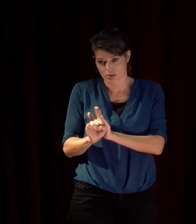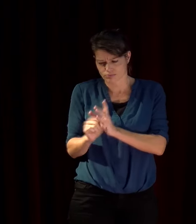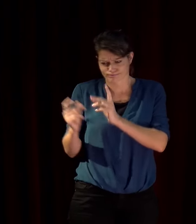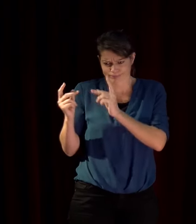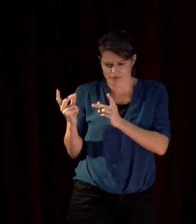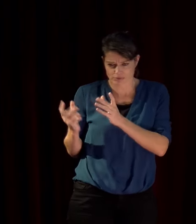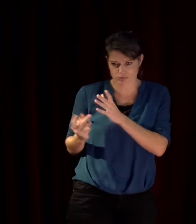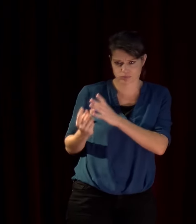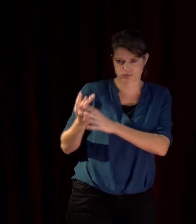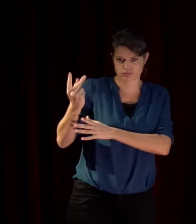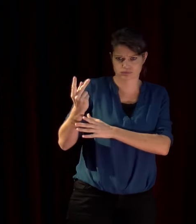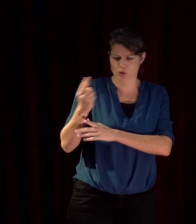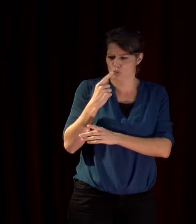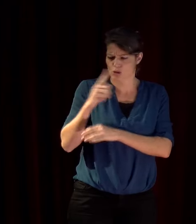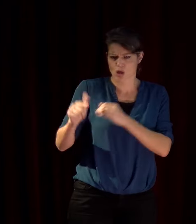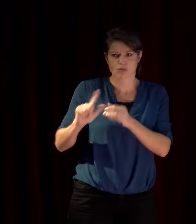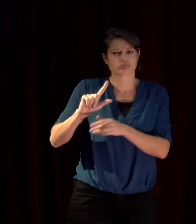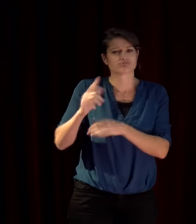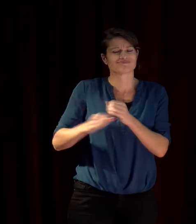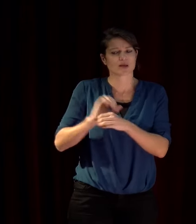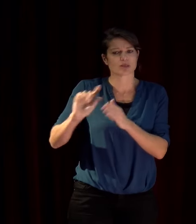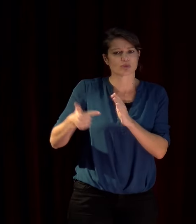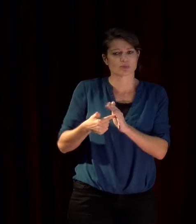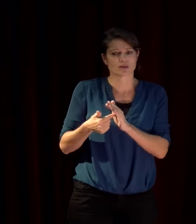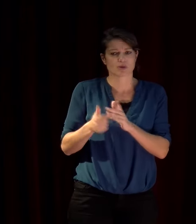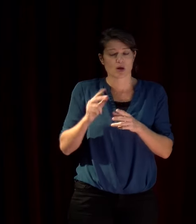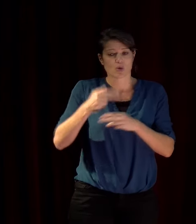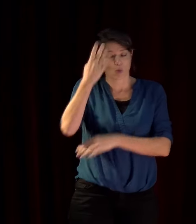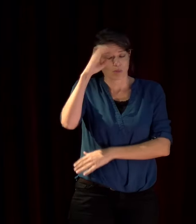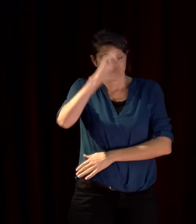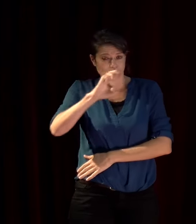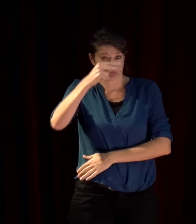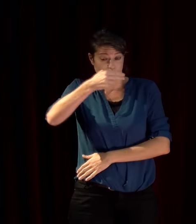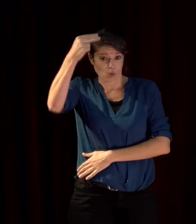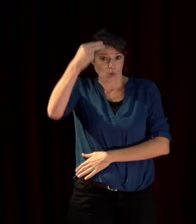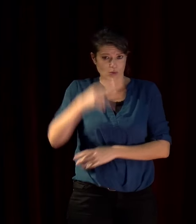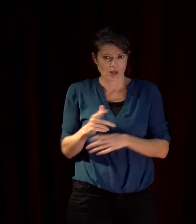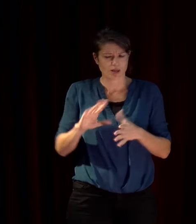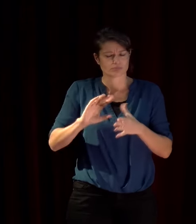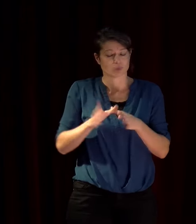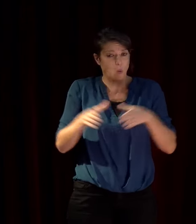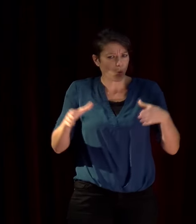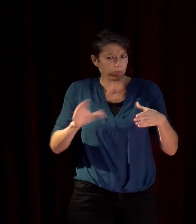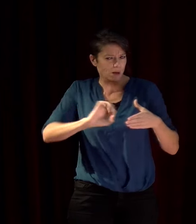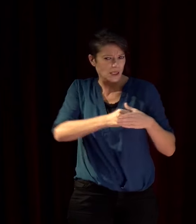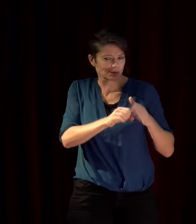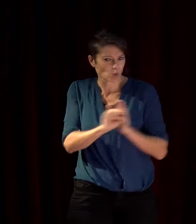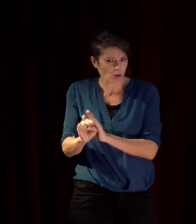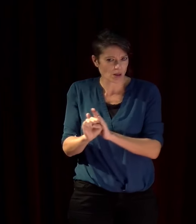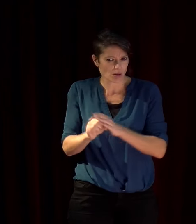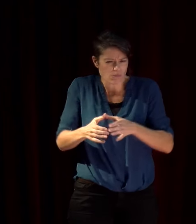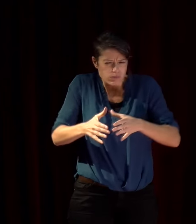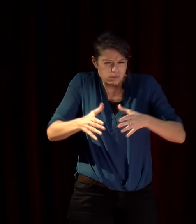au nord de l'Europe l'extrême droite a gagné incroyablement du terrain ces parties sont devenues